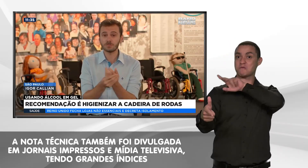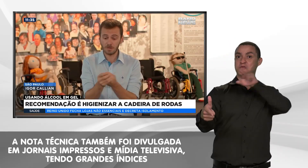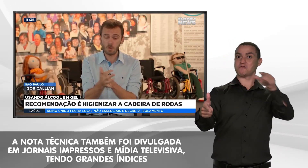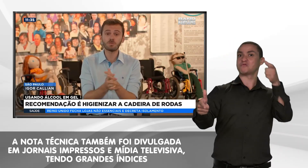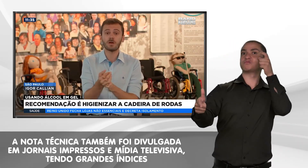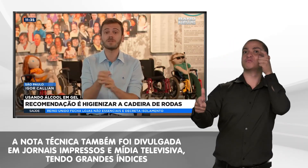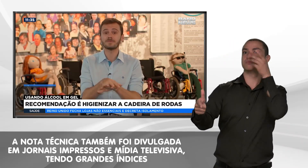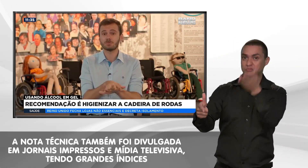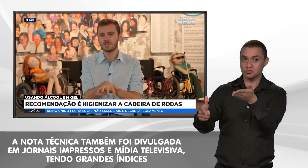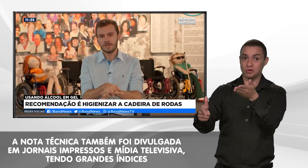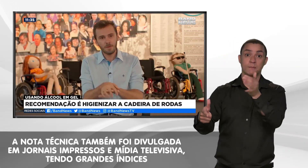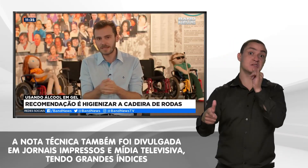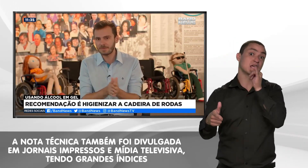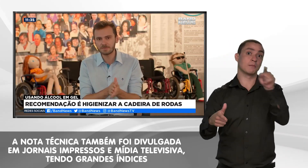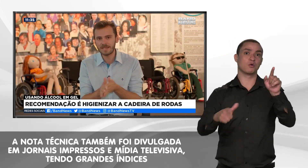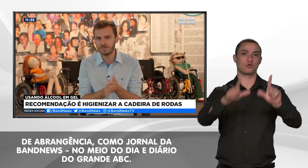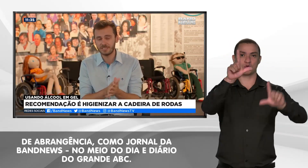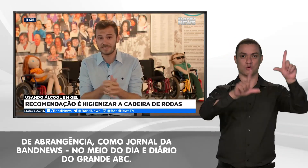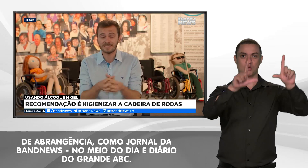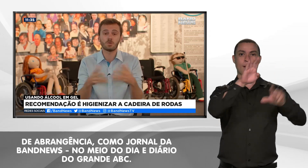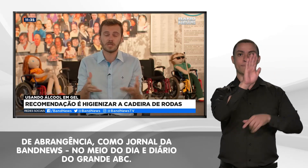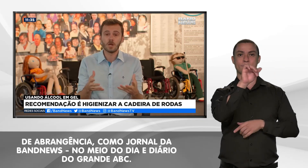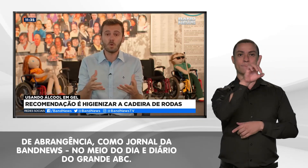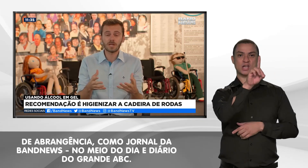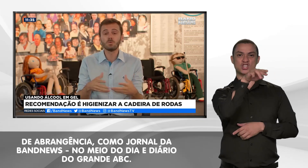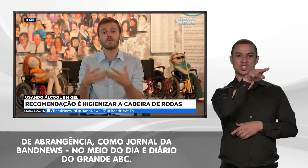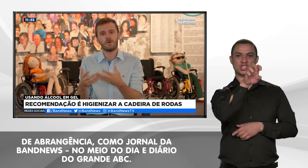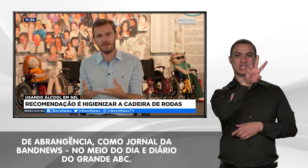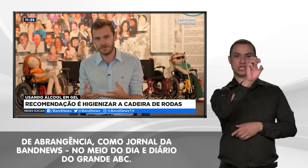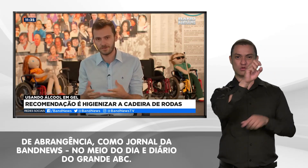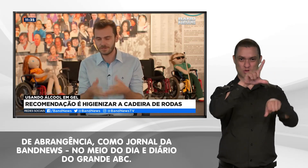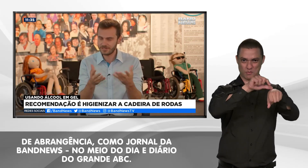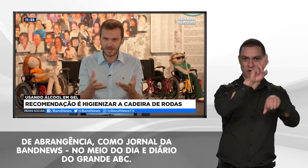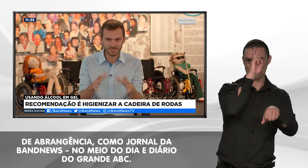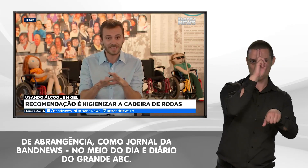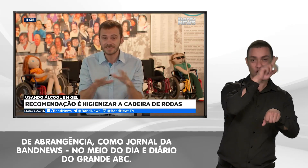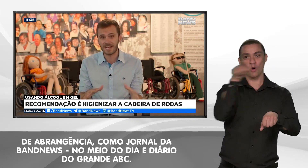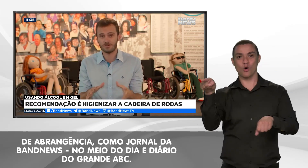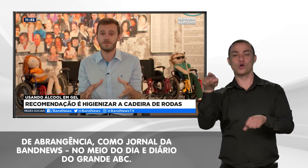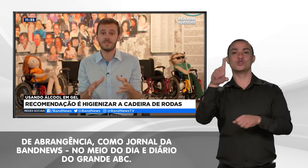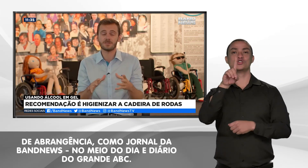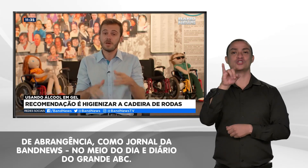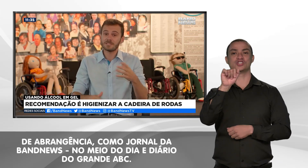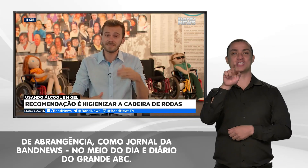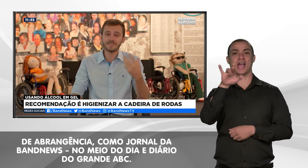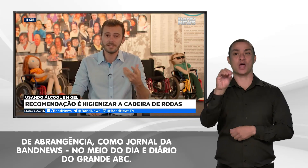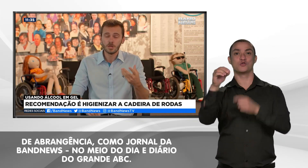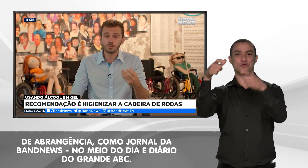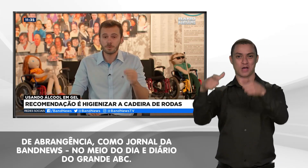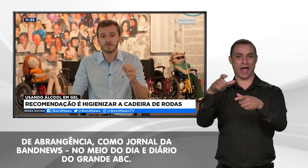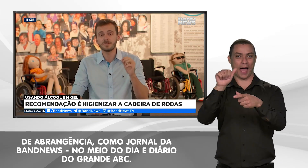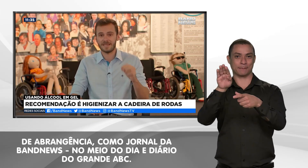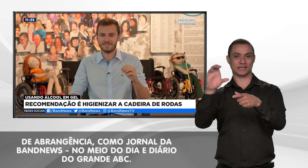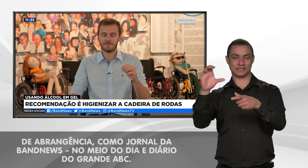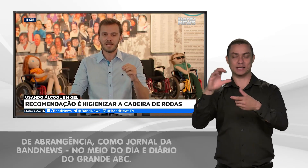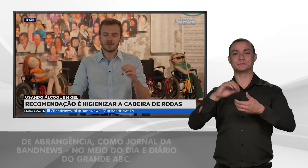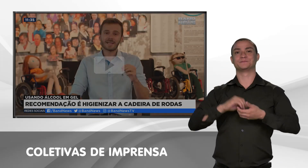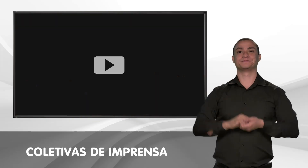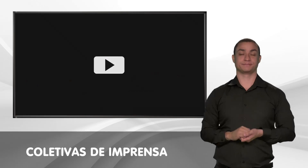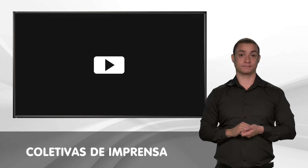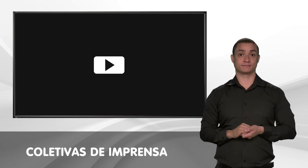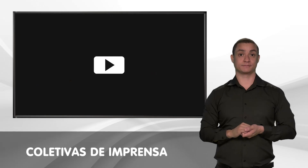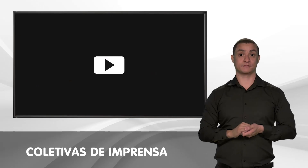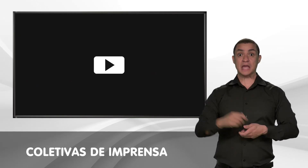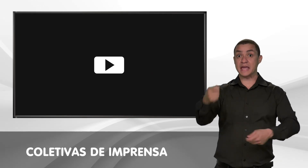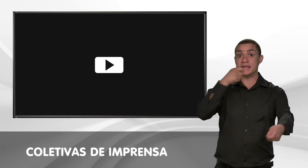mídia televisiva, tendo grandes índices de abrangência, como o Jornal da Band News, No Meio Dia e Diário do Grande ABC.